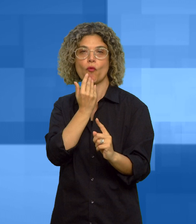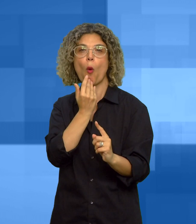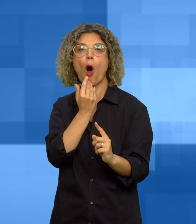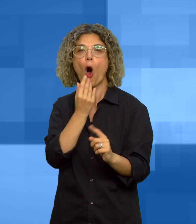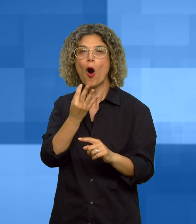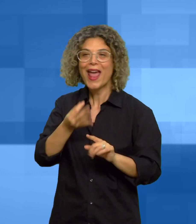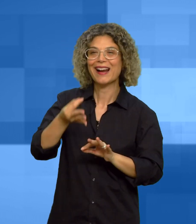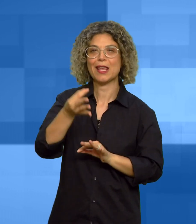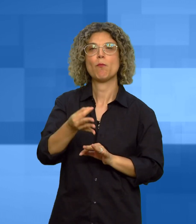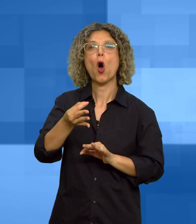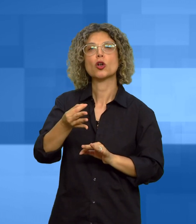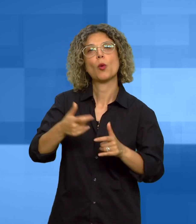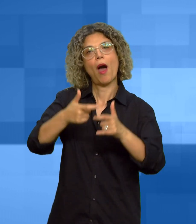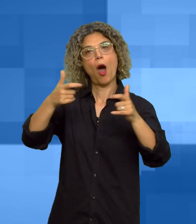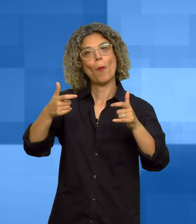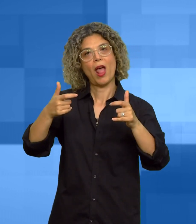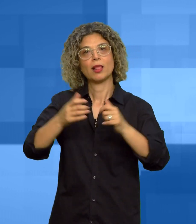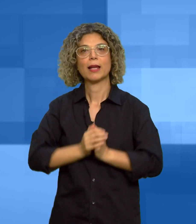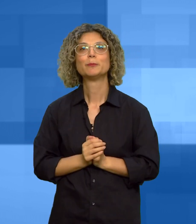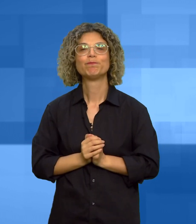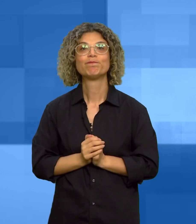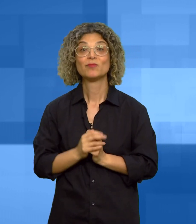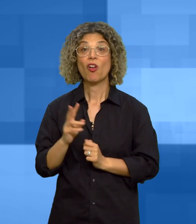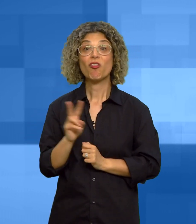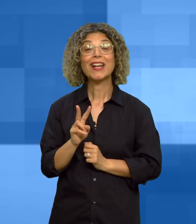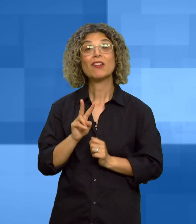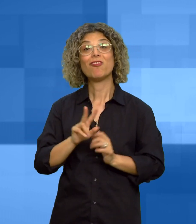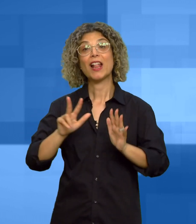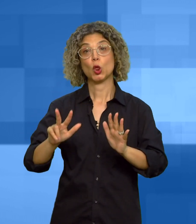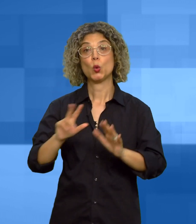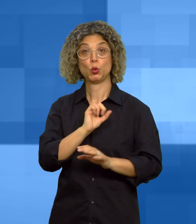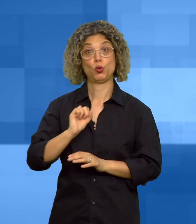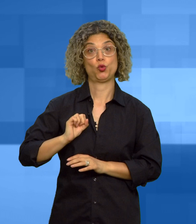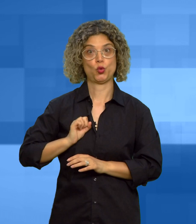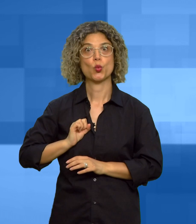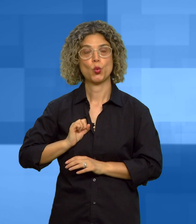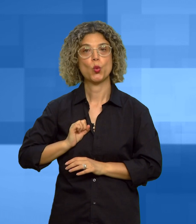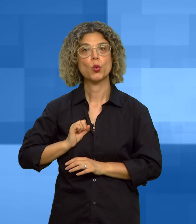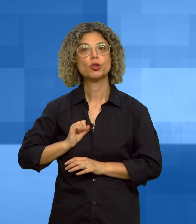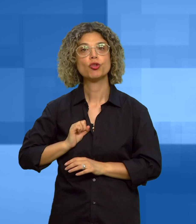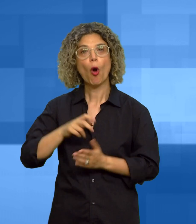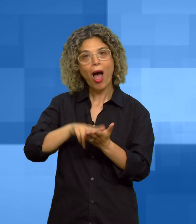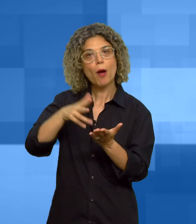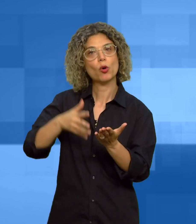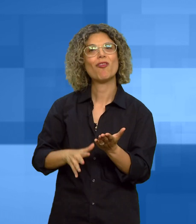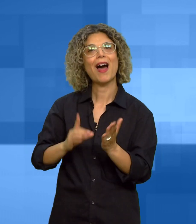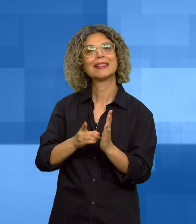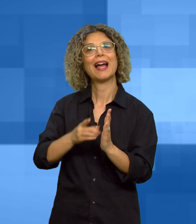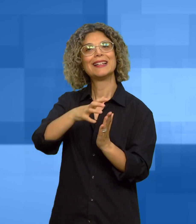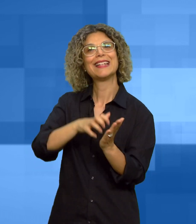'entità del rimborso venerdì 28 giugno è stato approvata la delibera